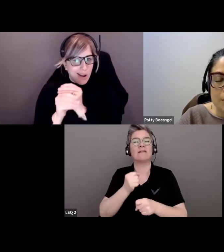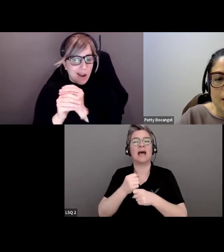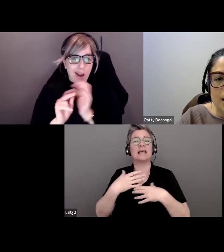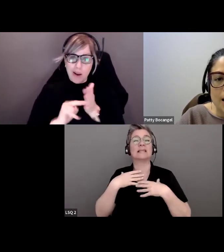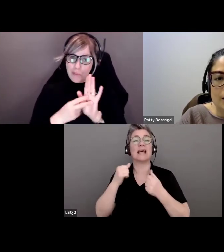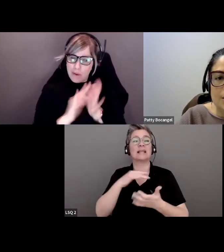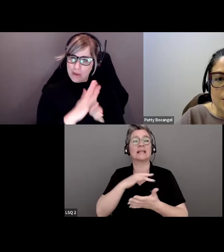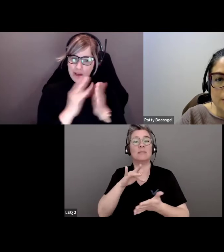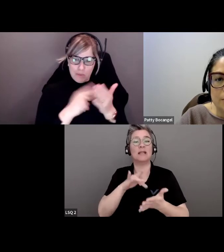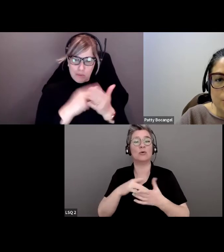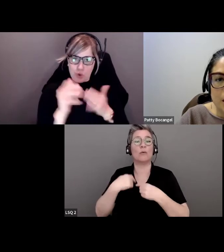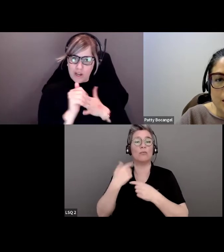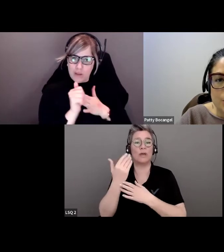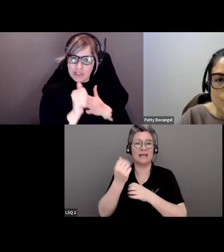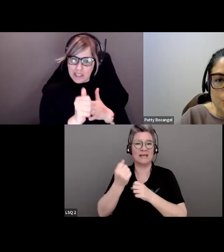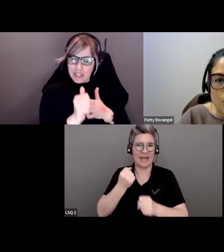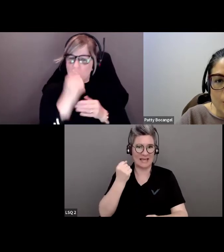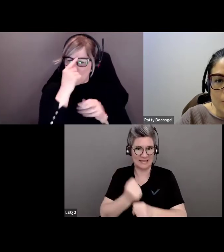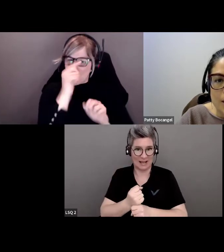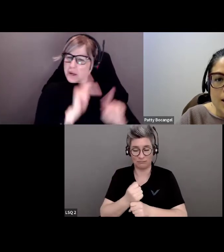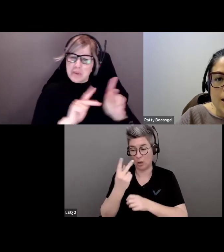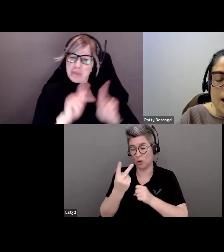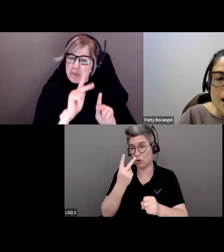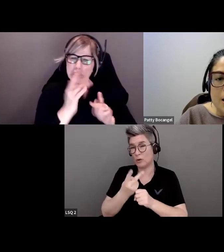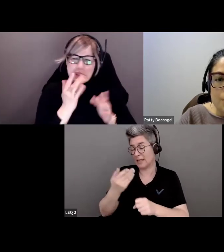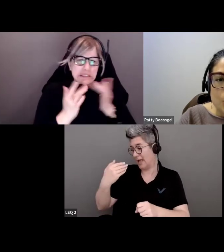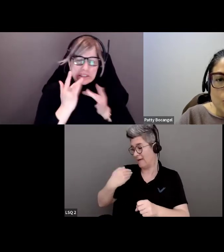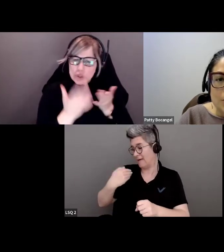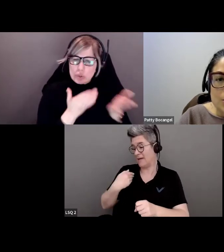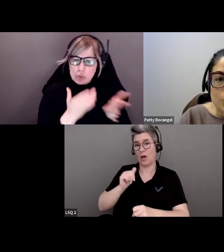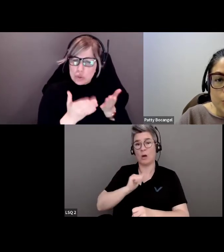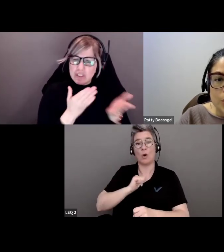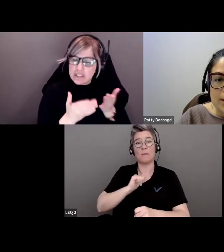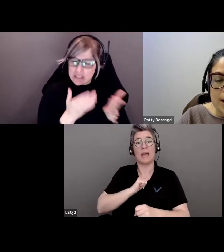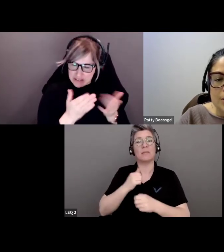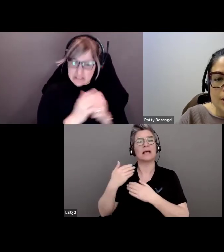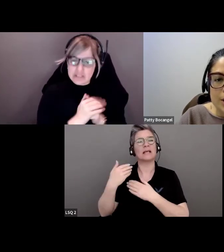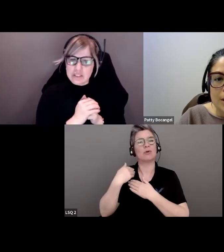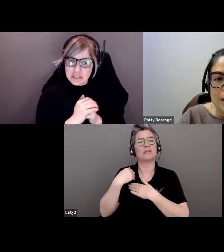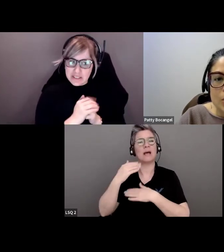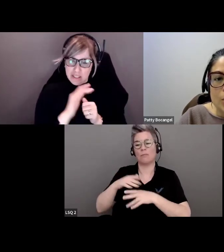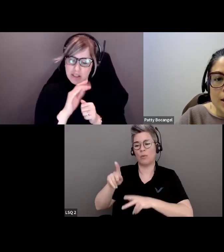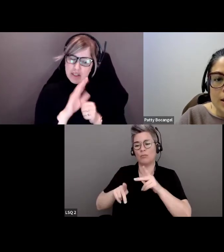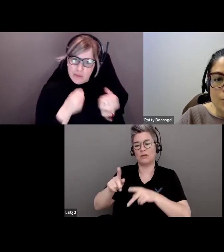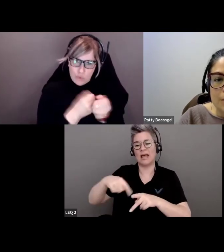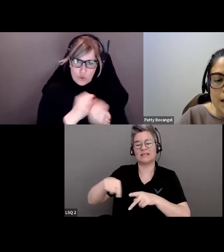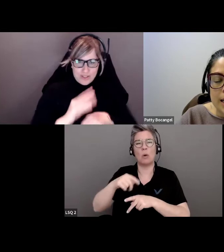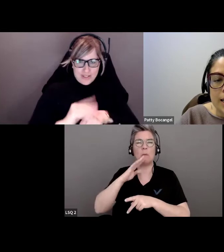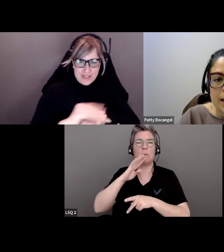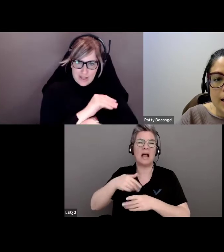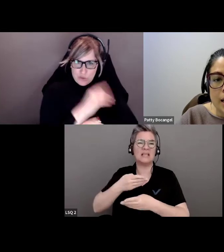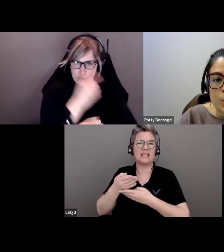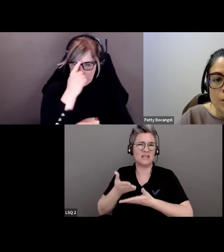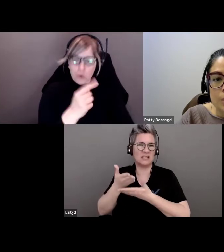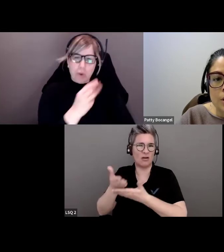Il y a deux ans, mon portefeuille s'est élargi et je suis maintenant responsable des populations mal desservies, un programme qui aide